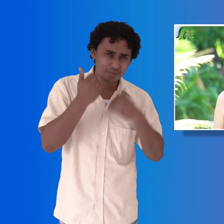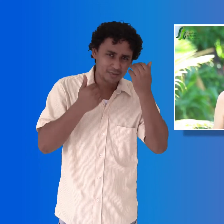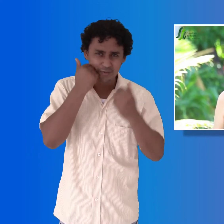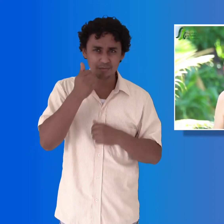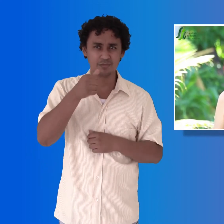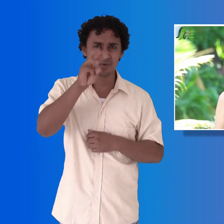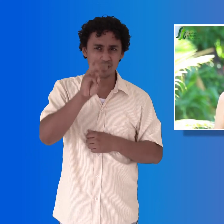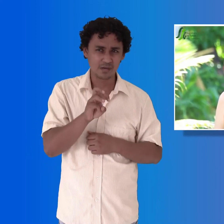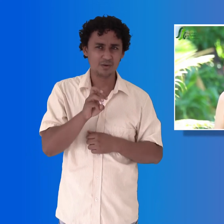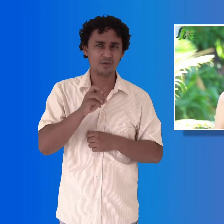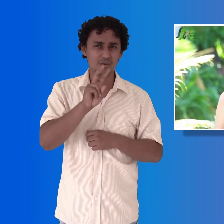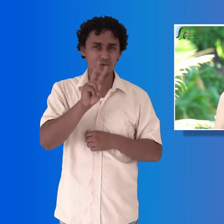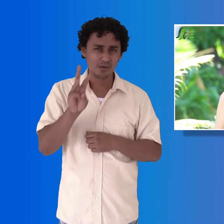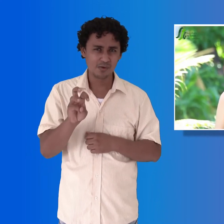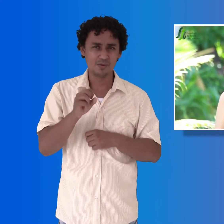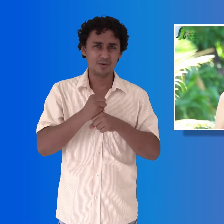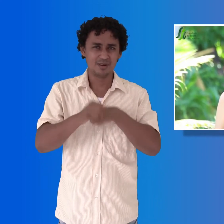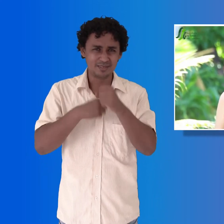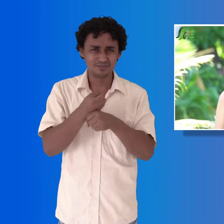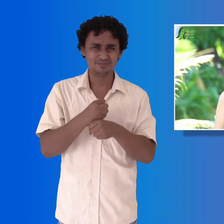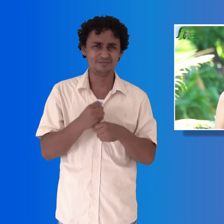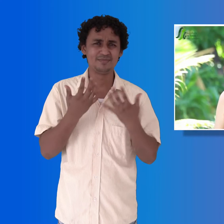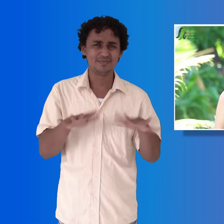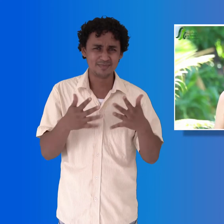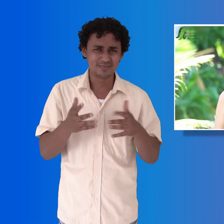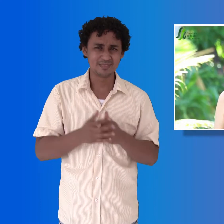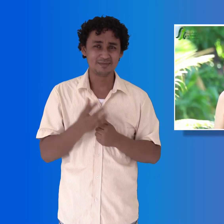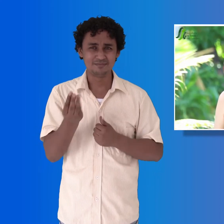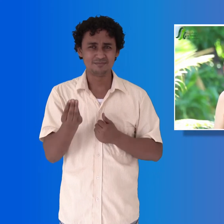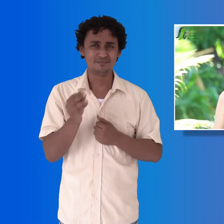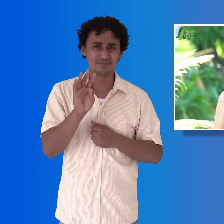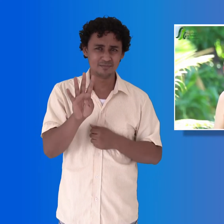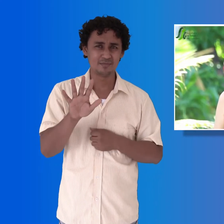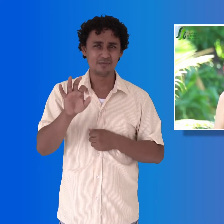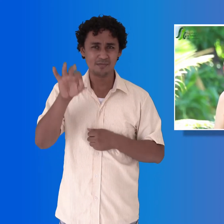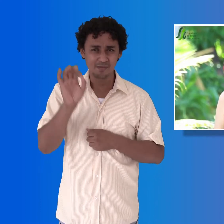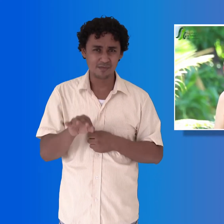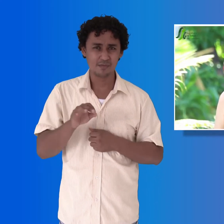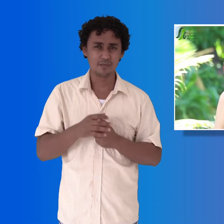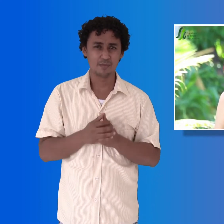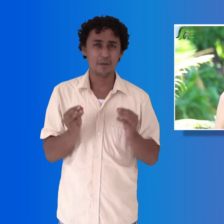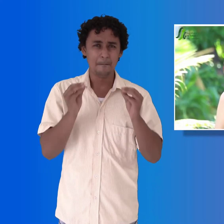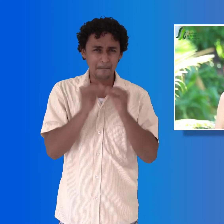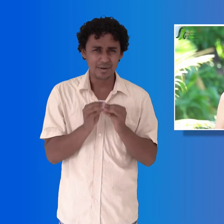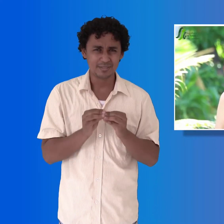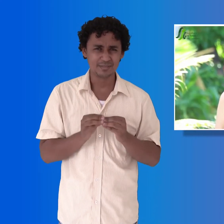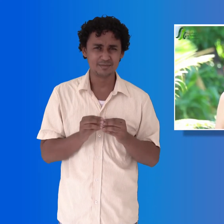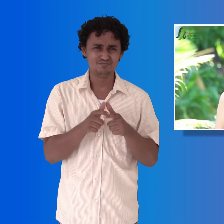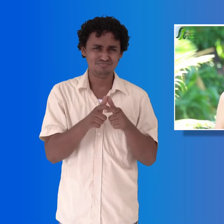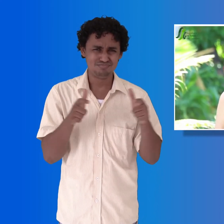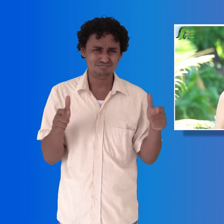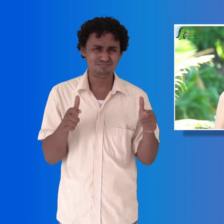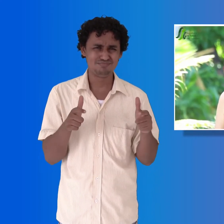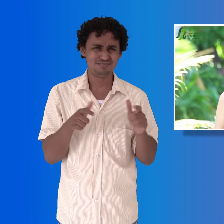28 años, que representan el 45%. También tenemos un porcentaje, aunque pequeño, del 3% de menores de 18 años